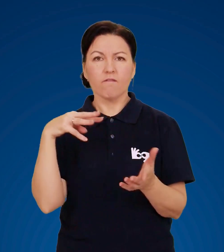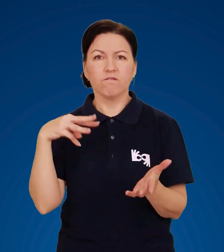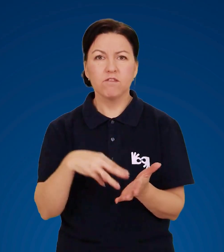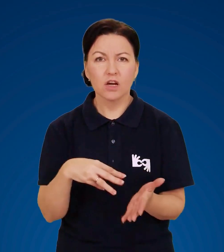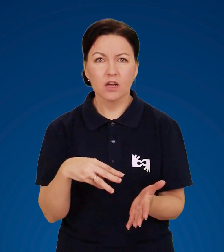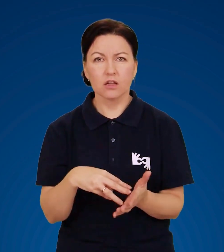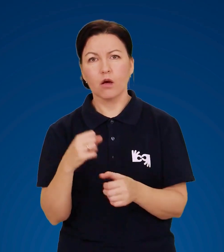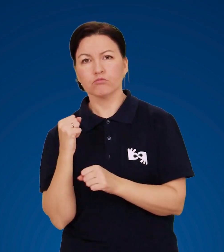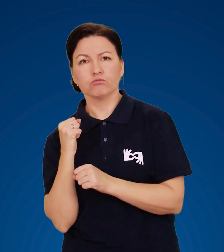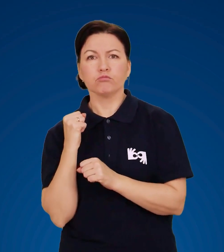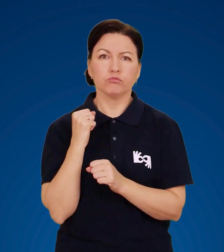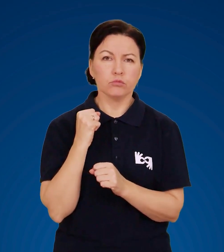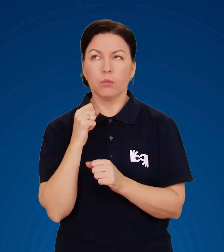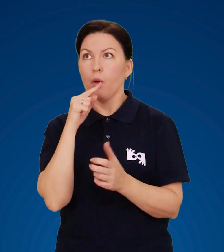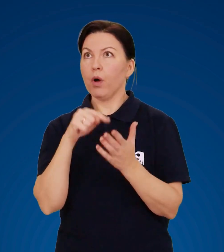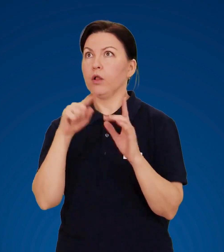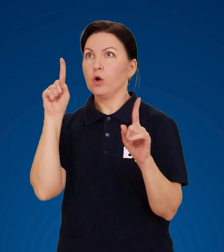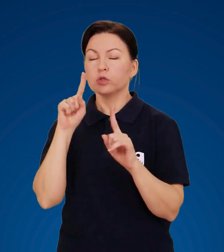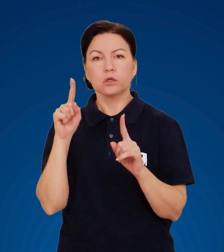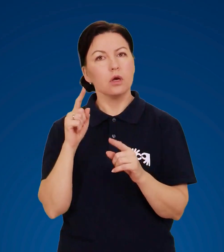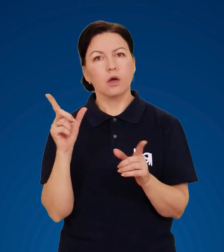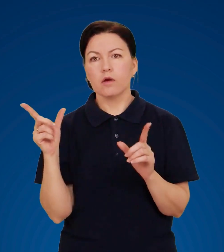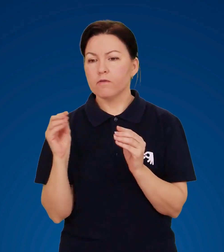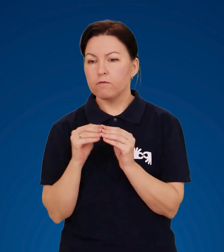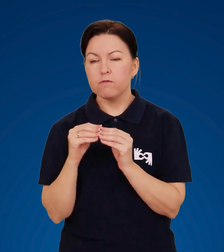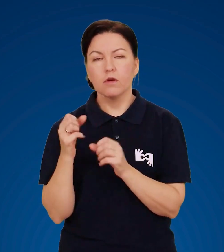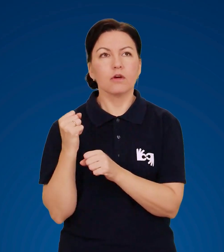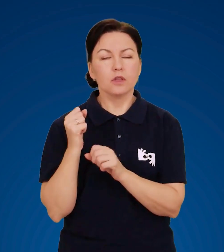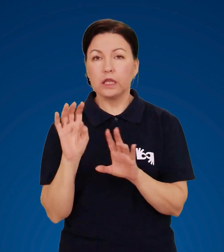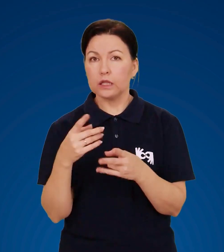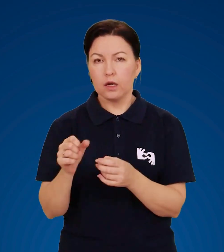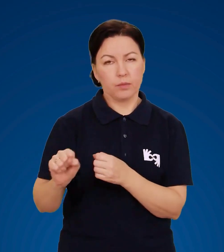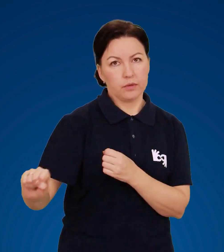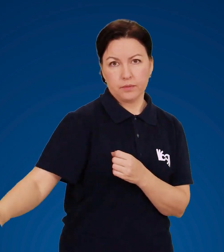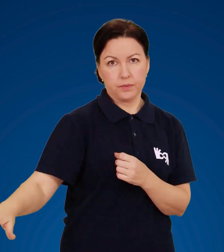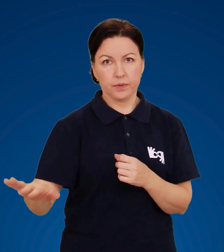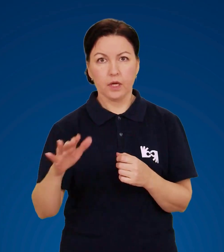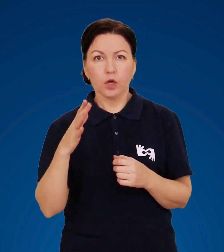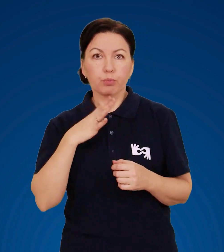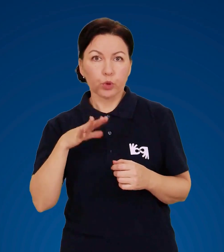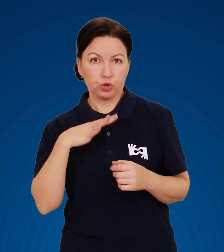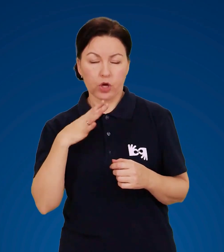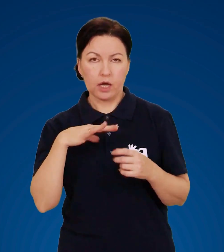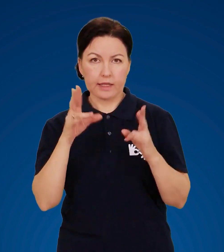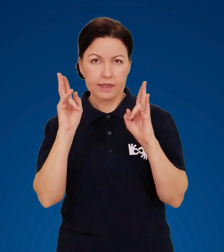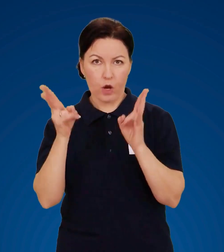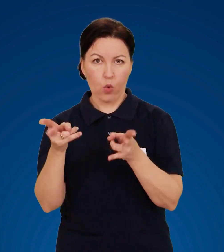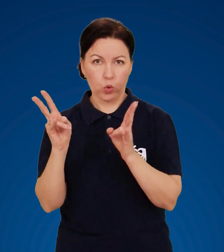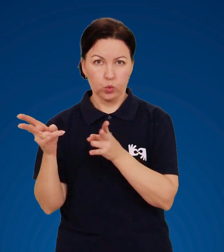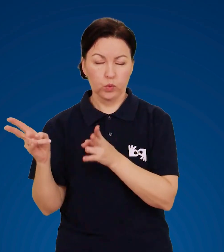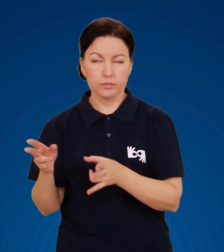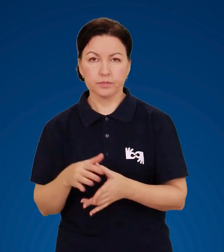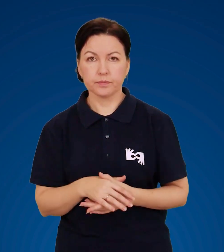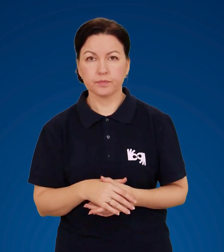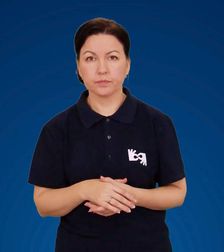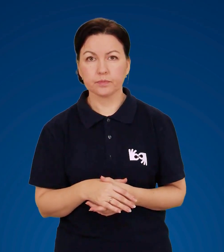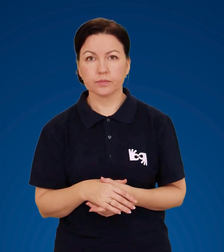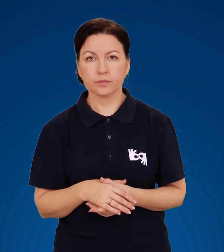граблями, вилами, не йдіть з ними, а відкладіть подалі від себе та перечекайте негоду.